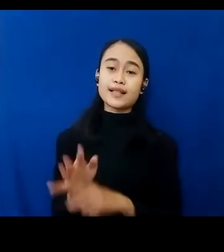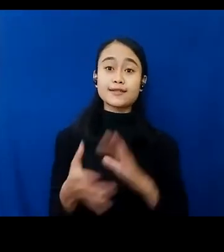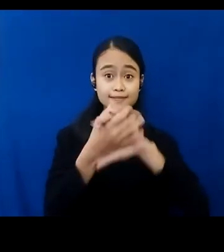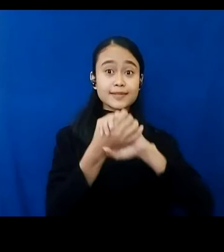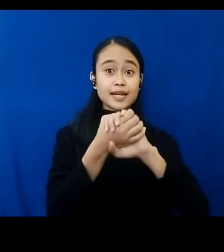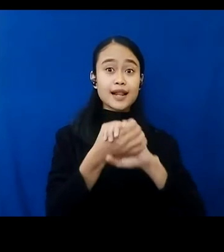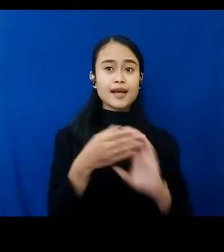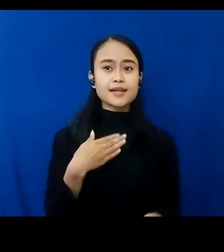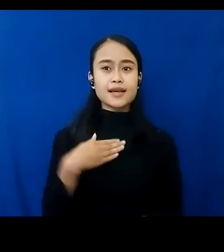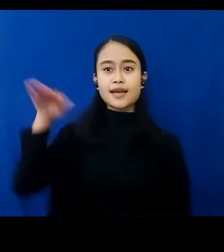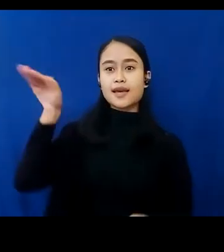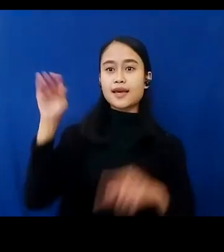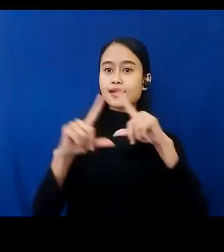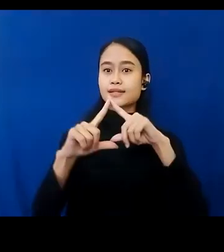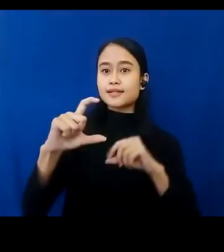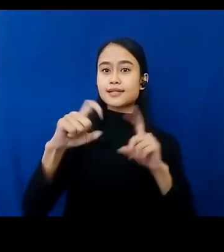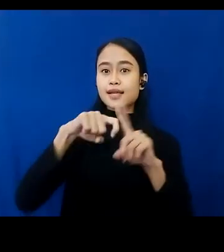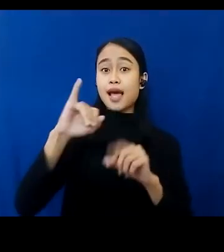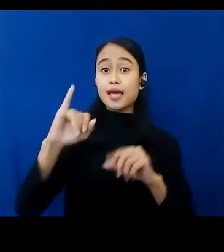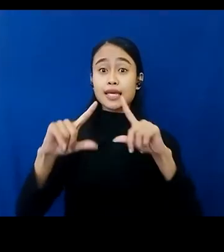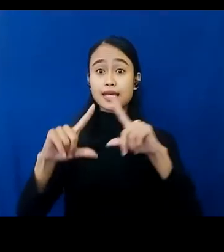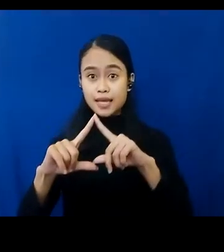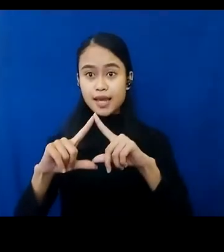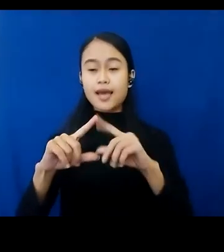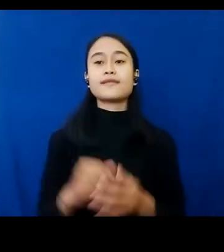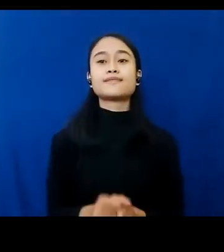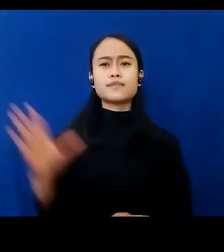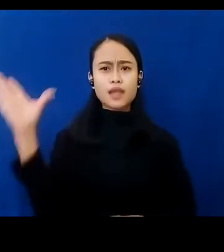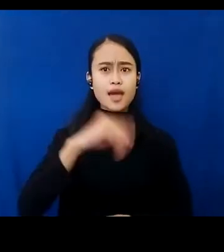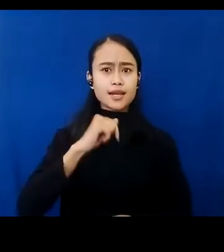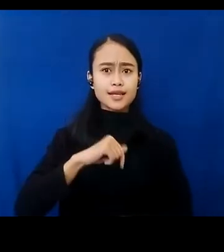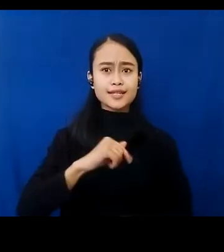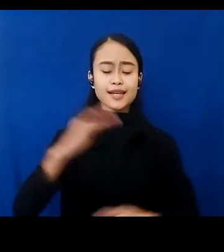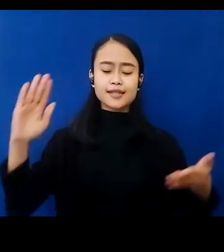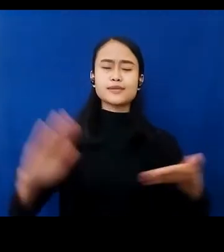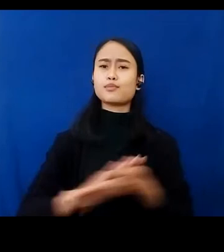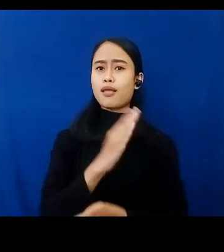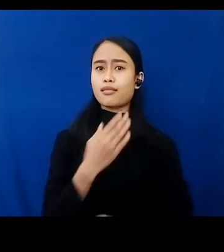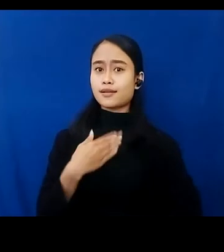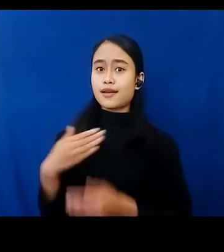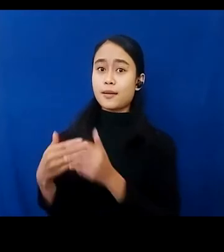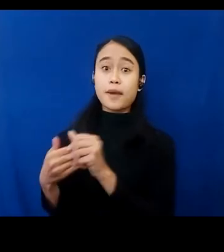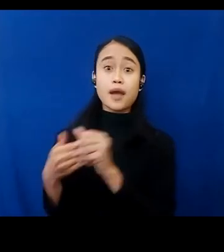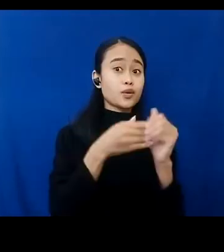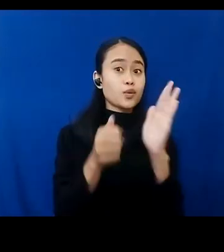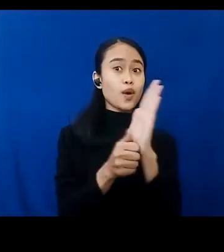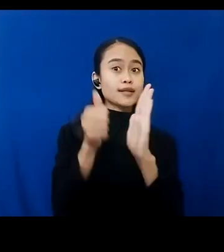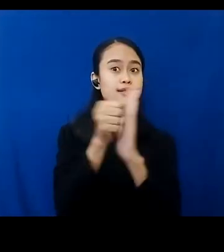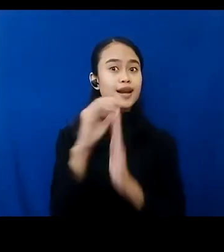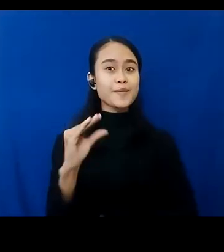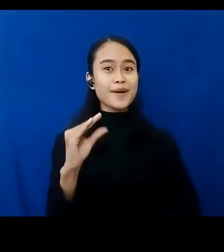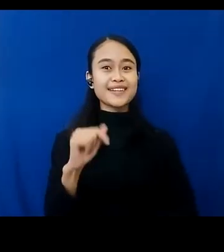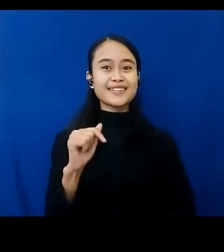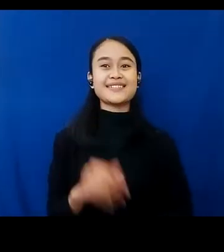Zakia Arvan, hari ini saya diberikan kesempatan untuk memandu acara pada pagi hari ini. Saya ingin